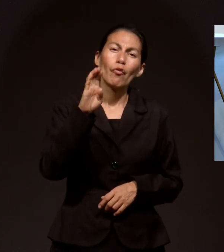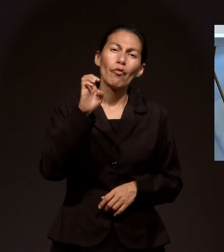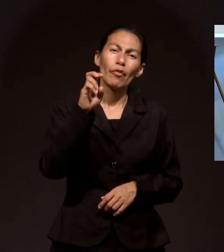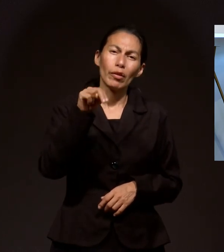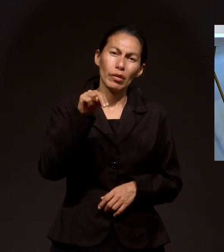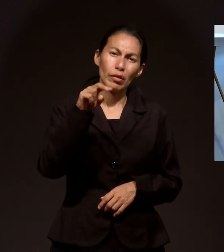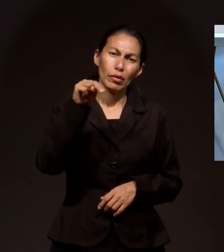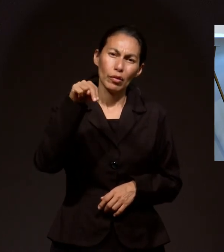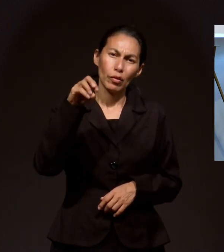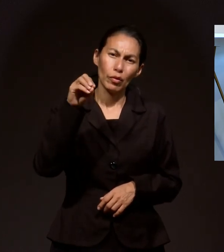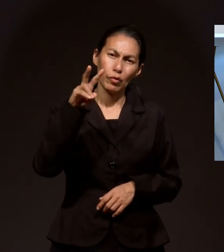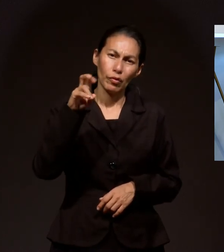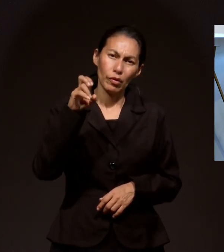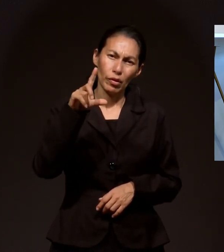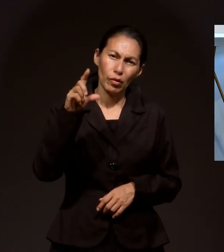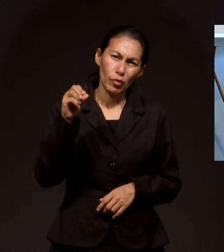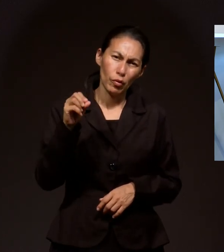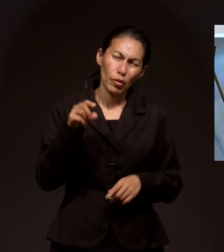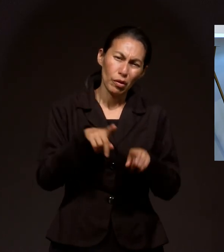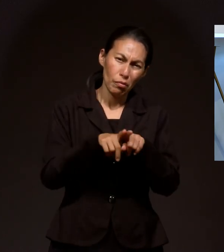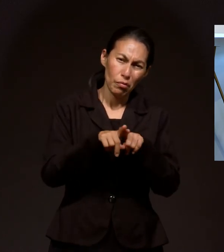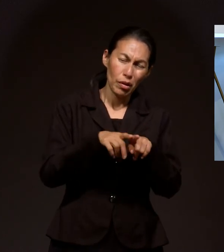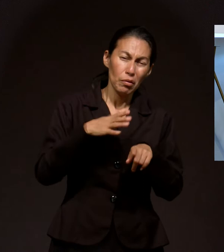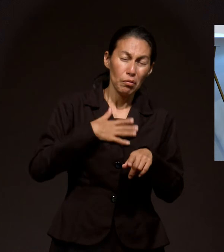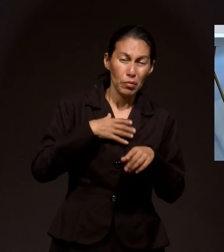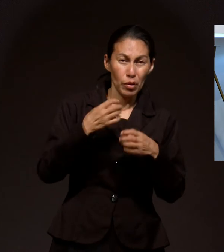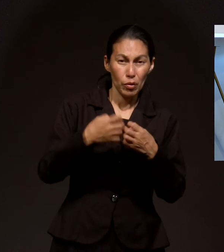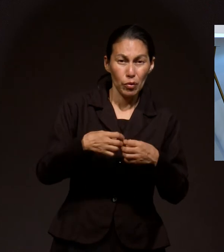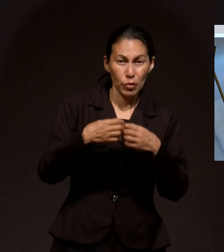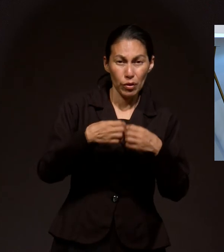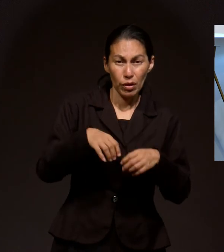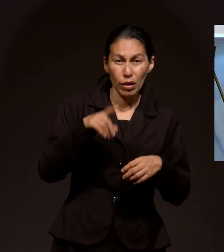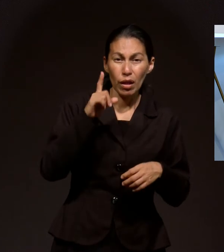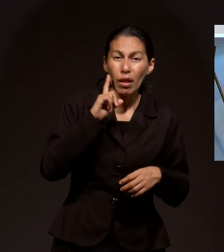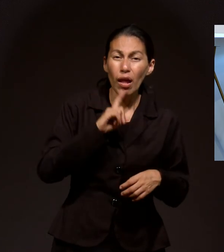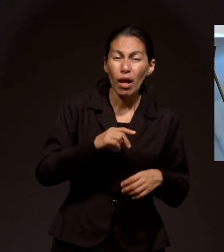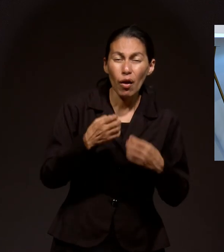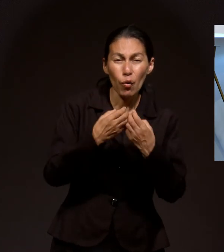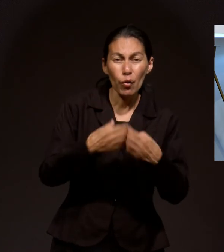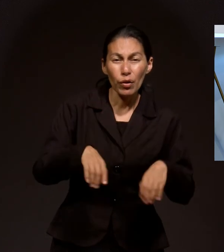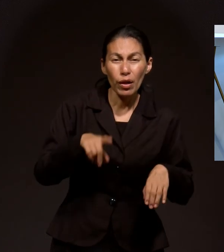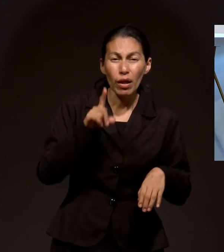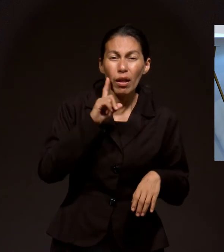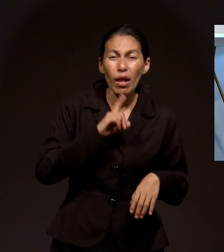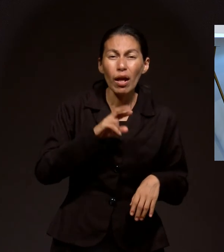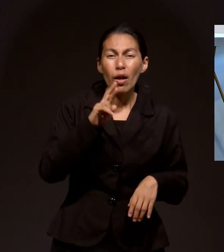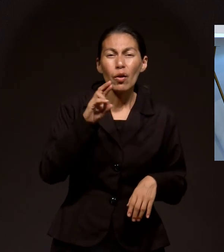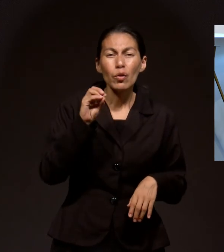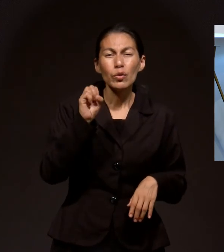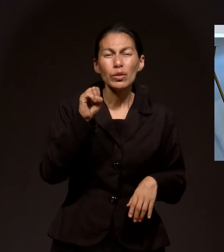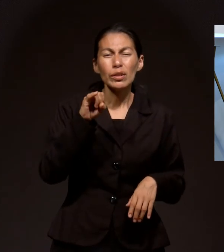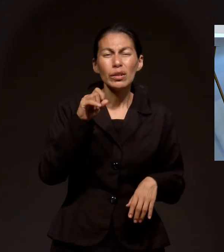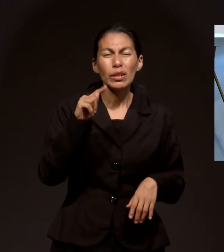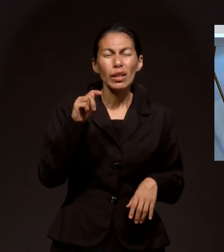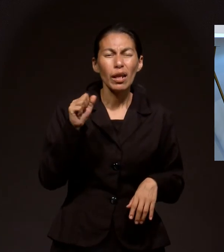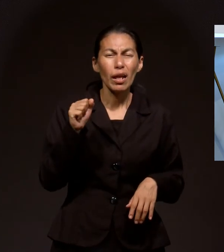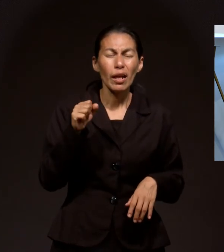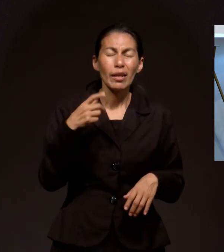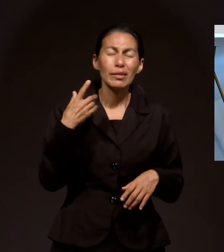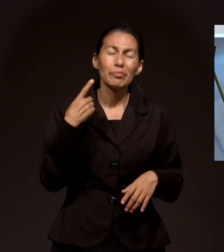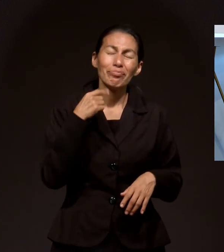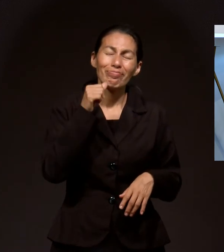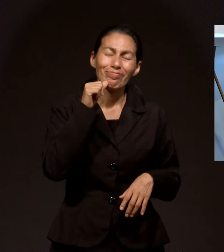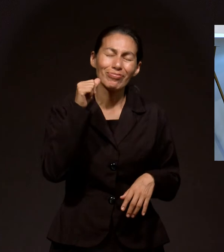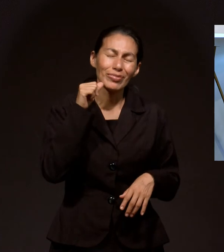Ancona Hermano de mi cuñada Rosita Sufrió Se pensaba que era un